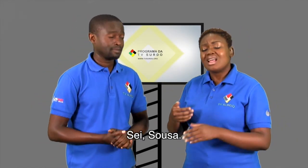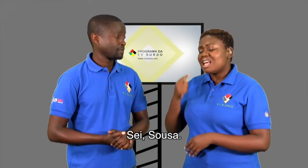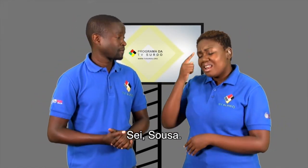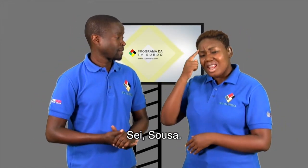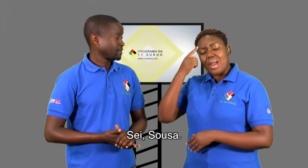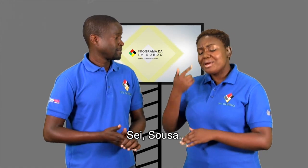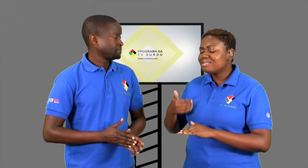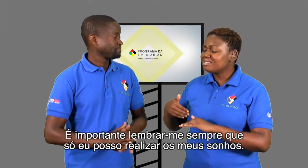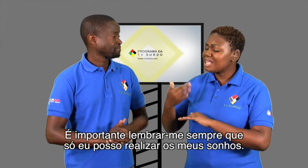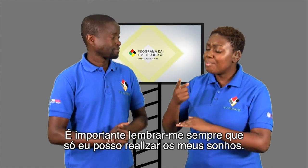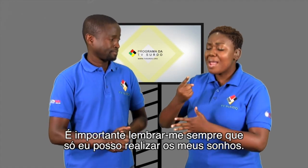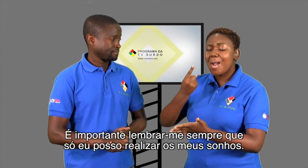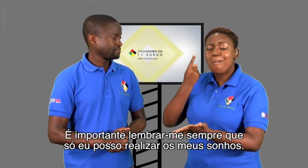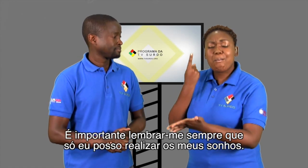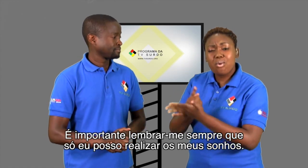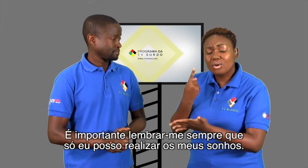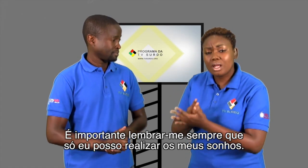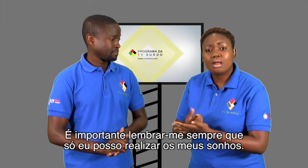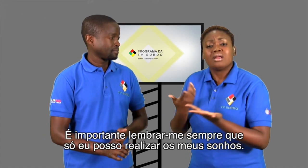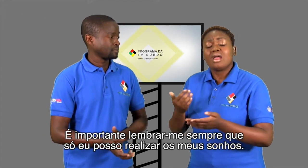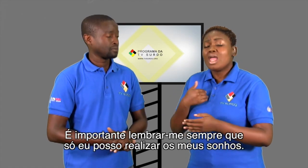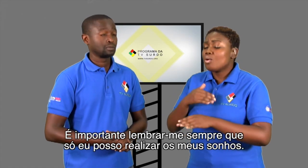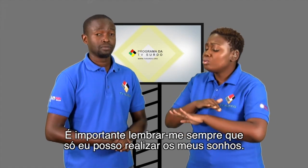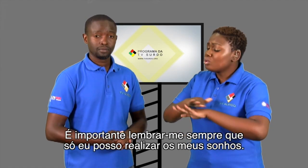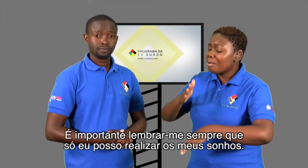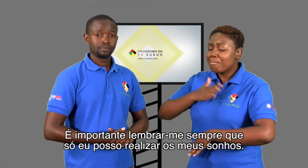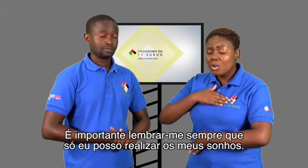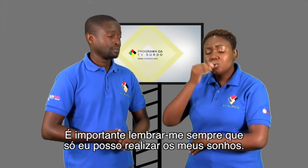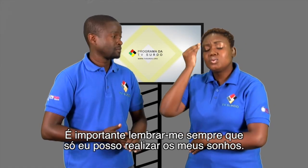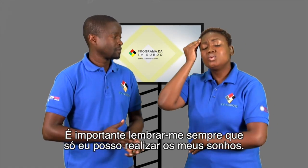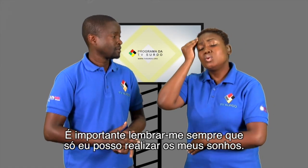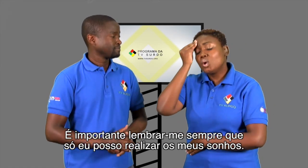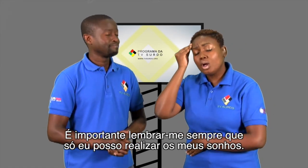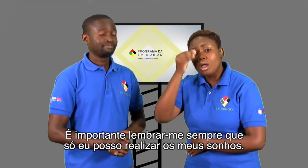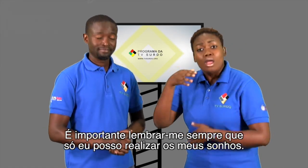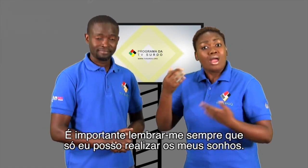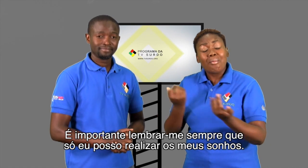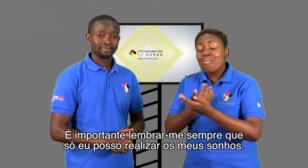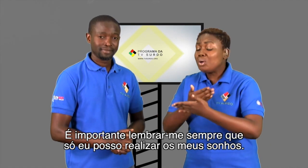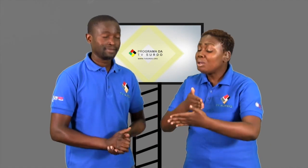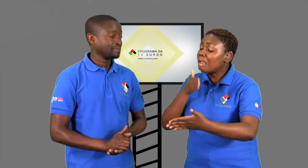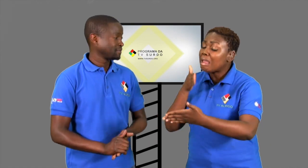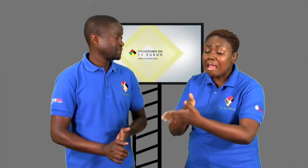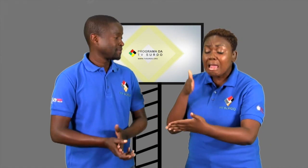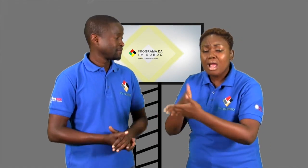Sei, Souza. É importante lembrar-me sempre que só eu posso realizar os meus sonhos.